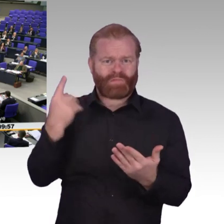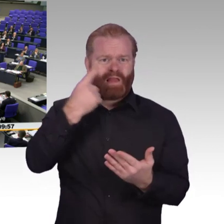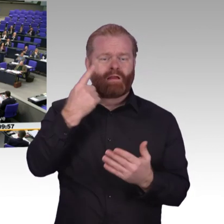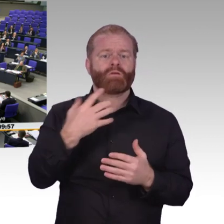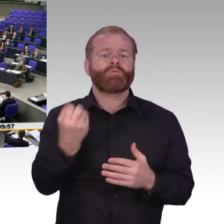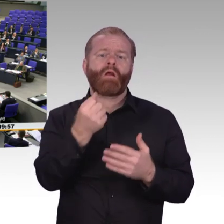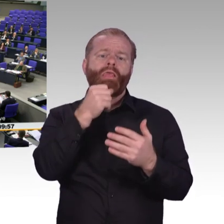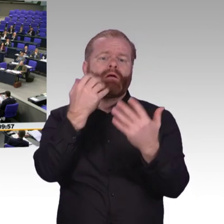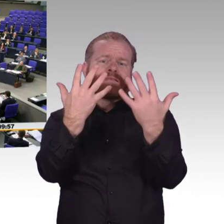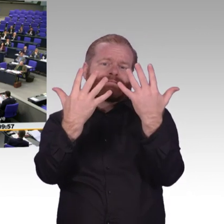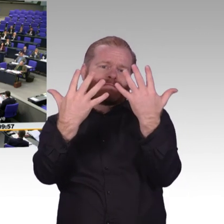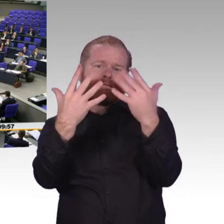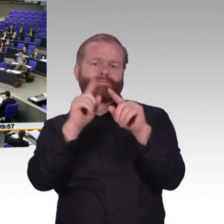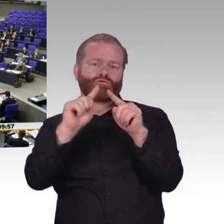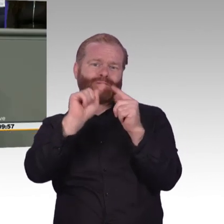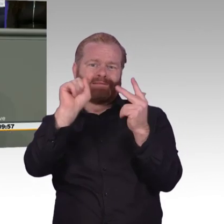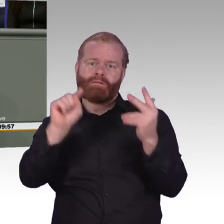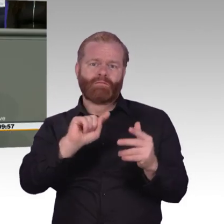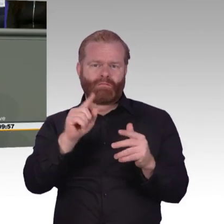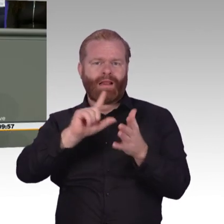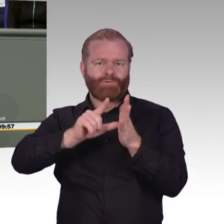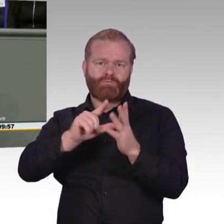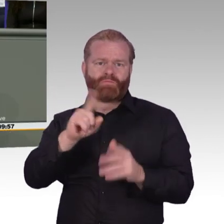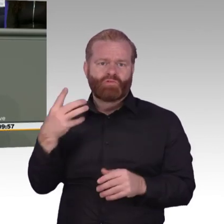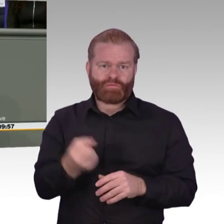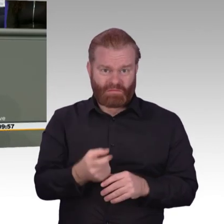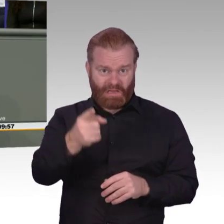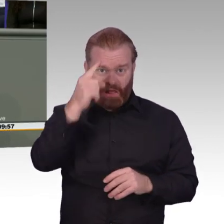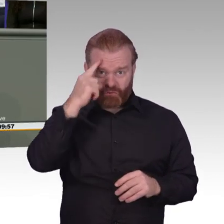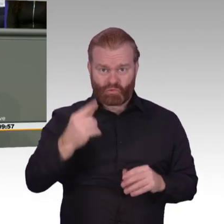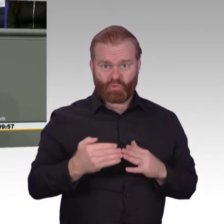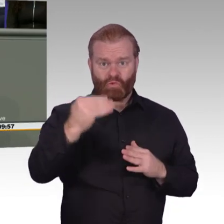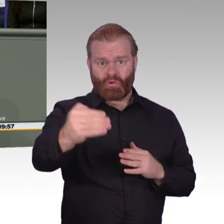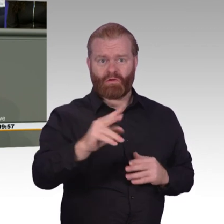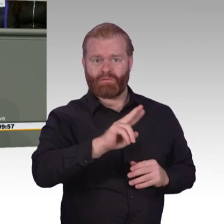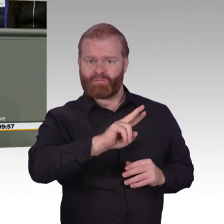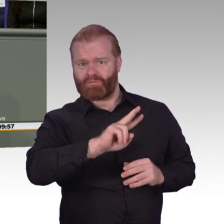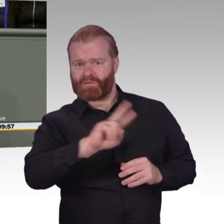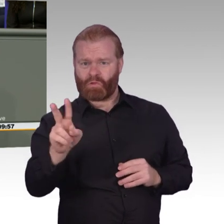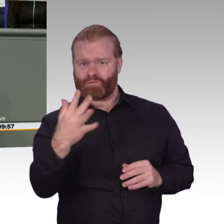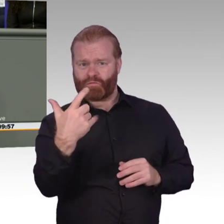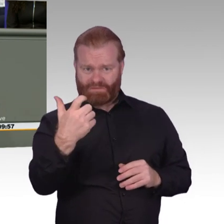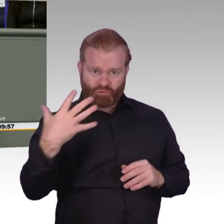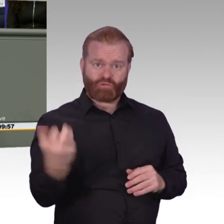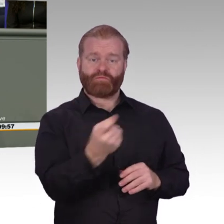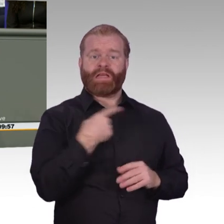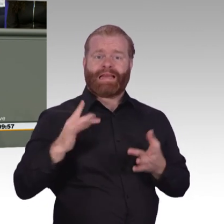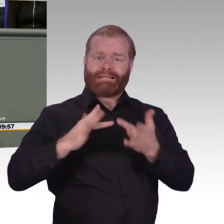Was wir dringend brauchen, ist eine echte Koordinierung und einen echten Zeitplan, eine Strategie. Und wir schlagen vor, dass Sie